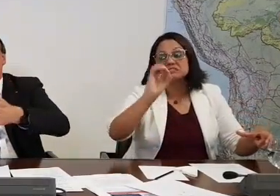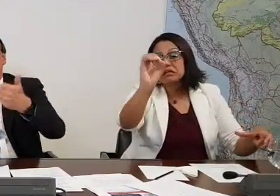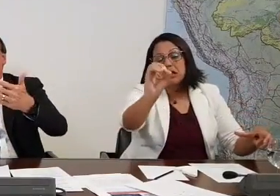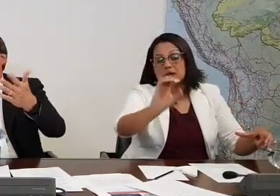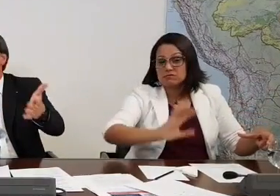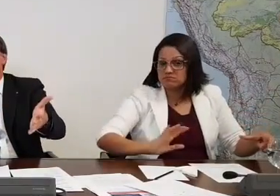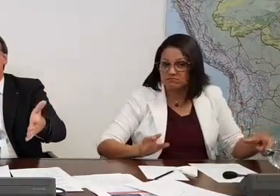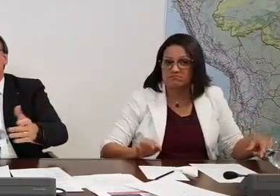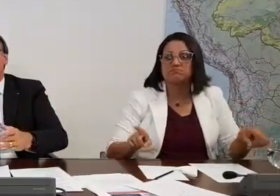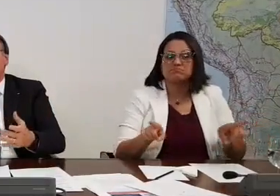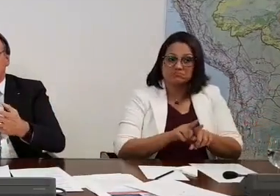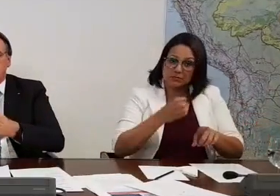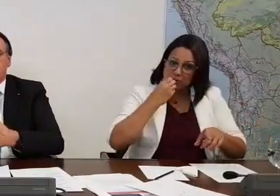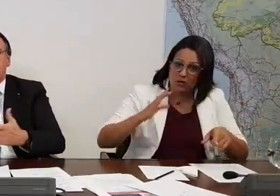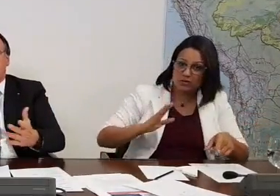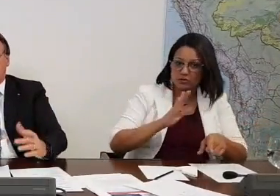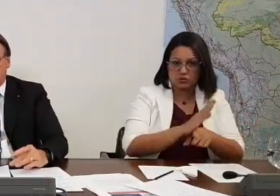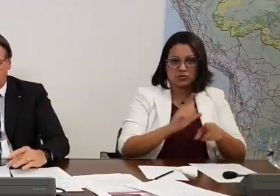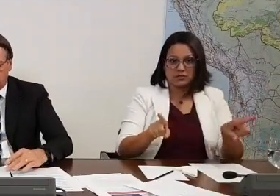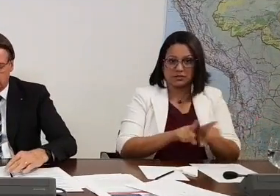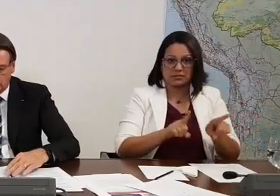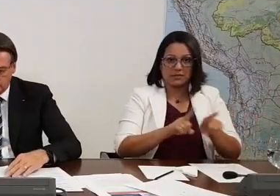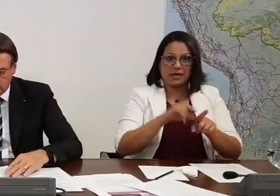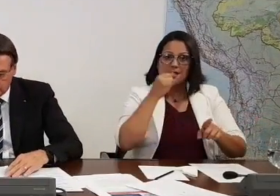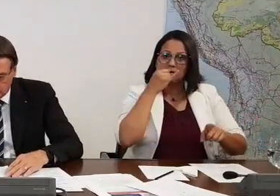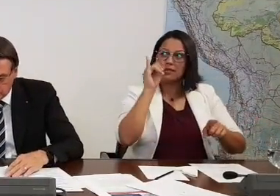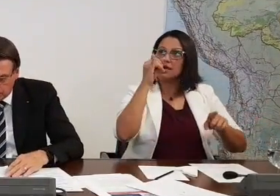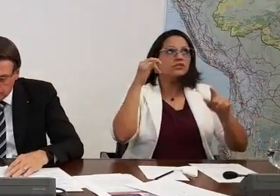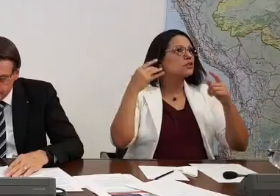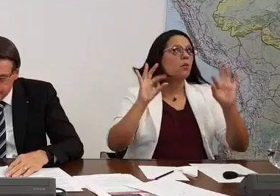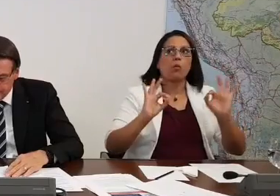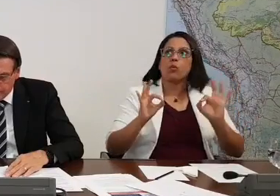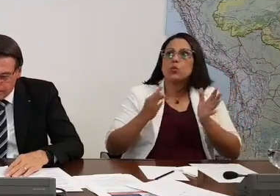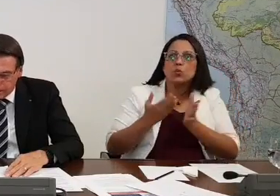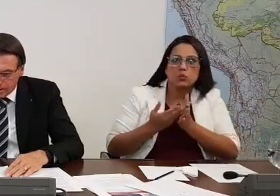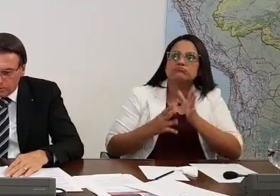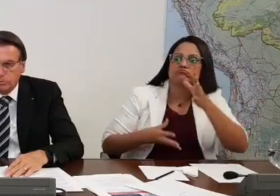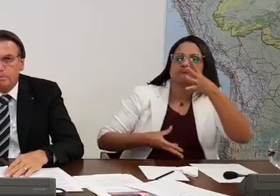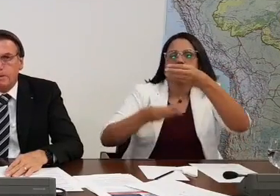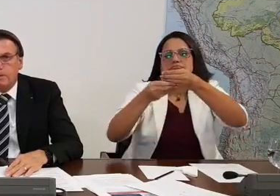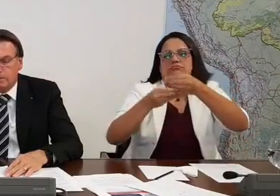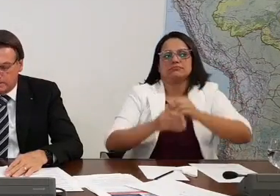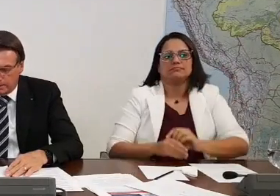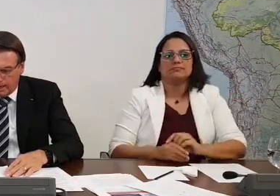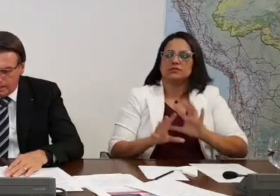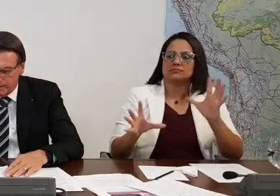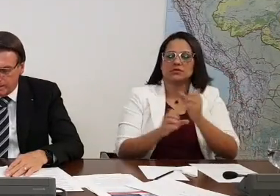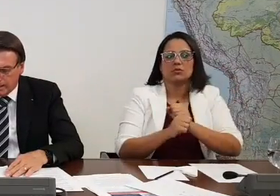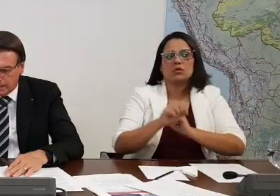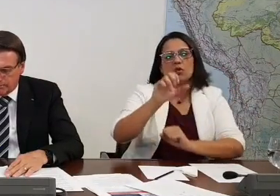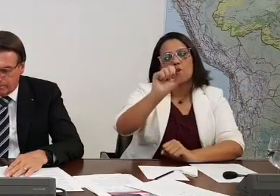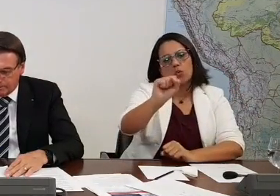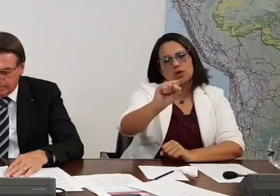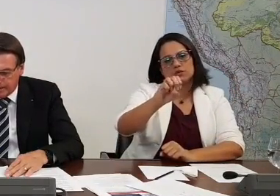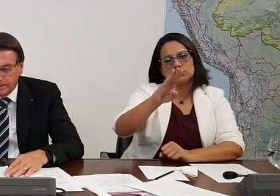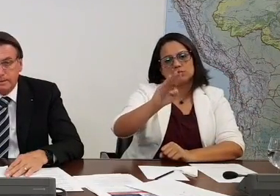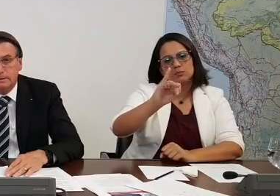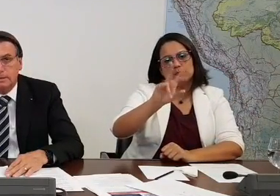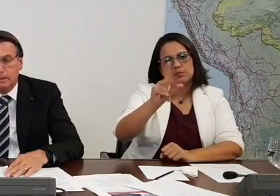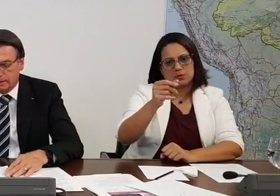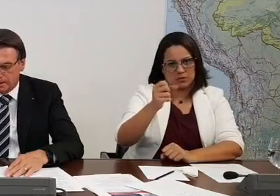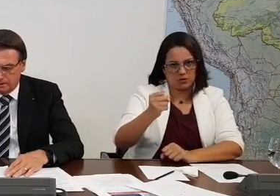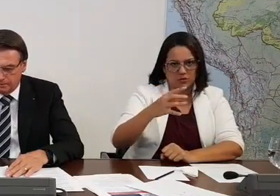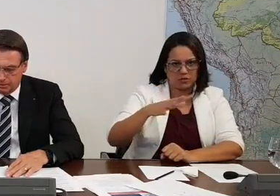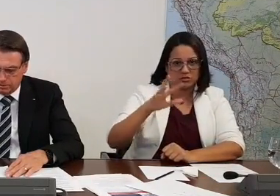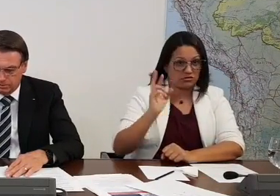injetar na linha comum o excedente de energia. Então, são 8 bilhões de reais na iniciativa privada,